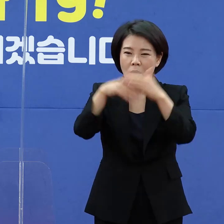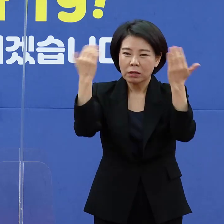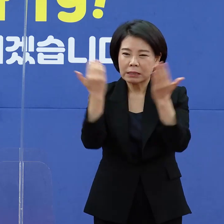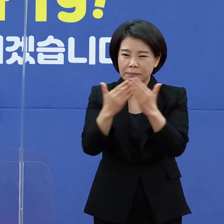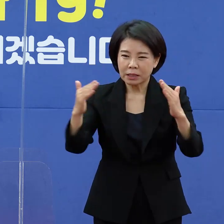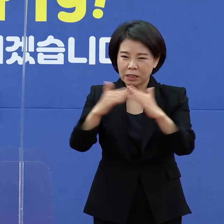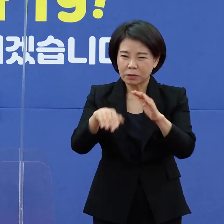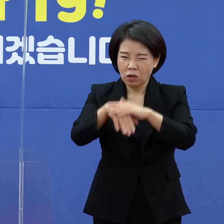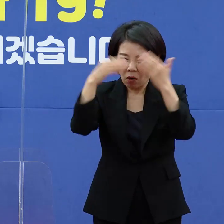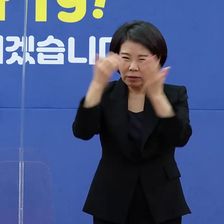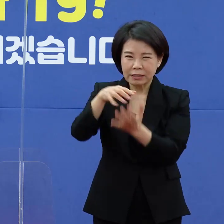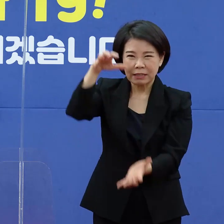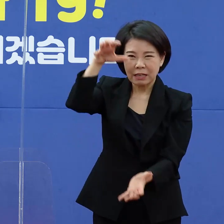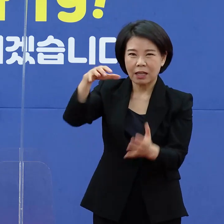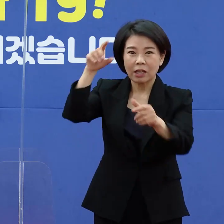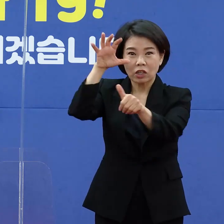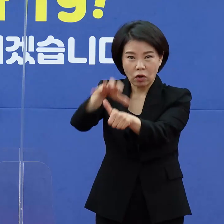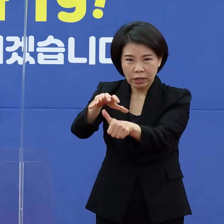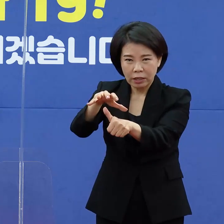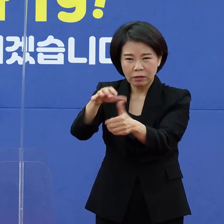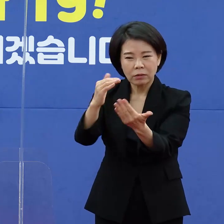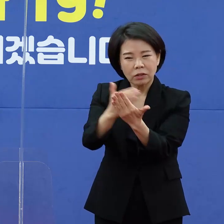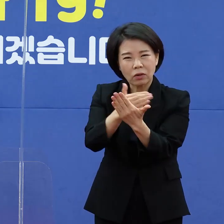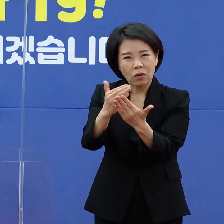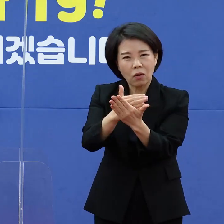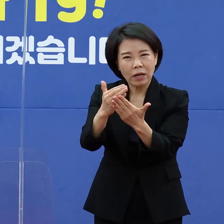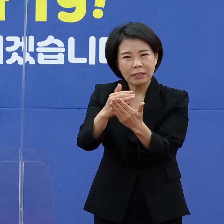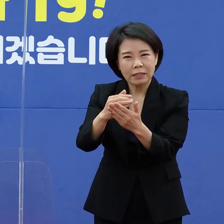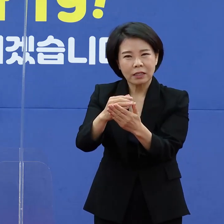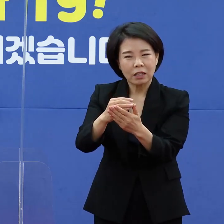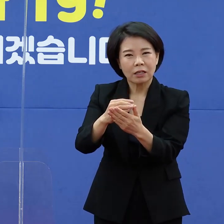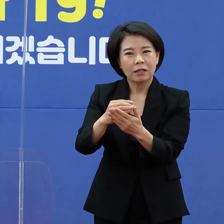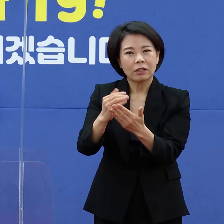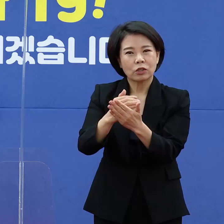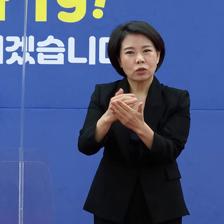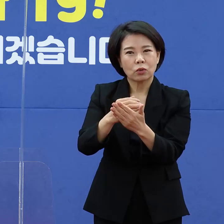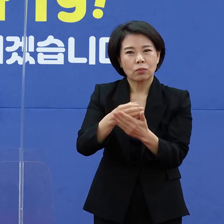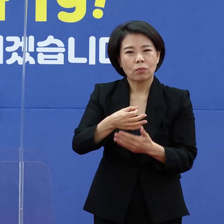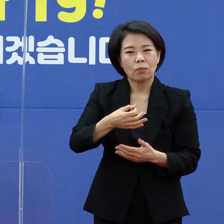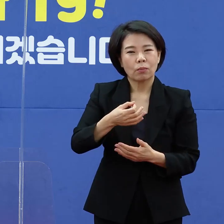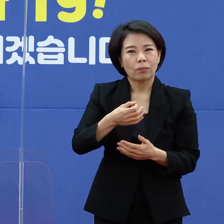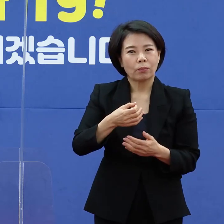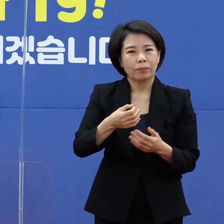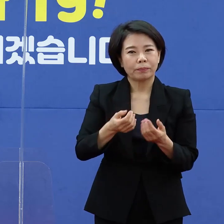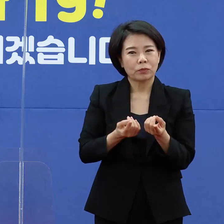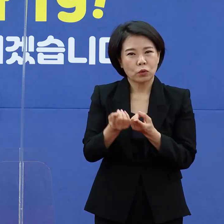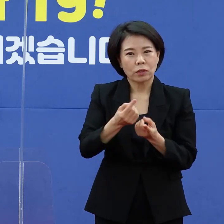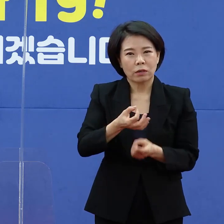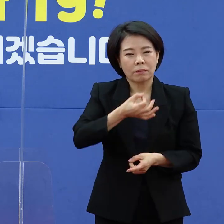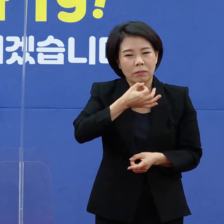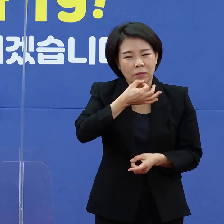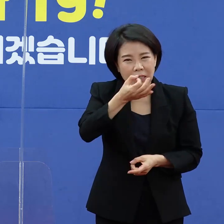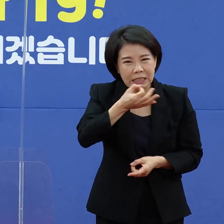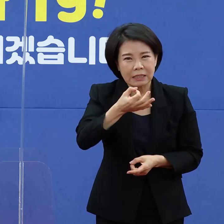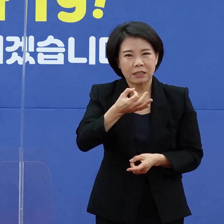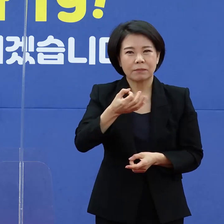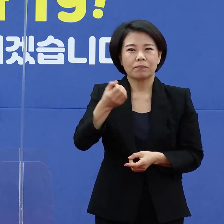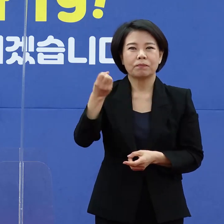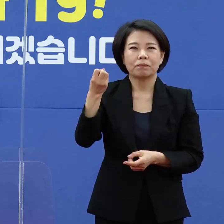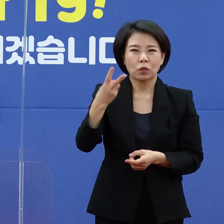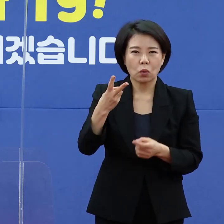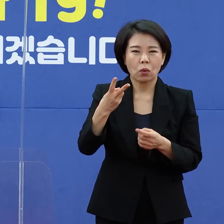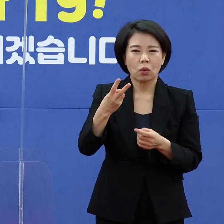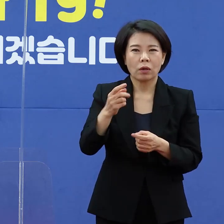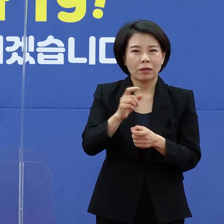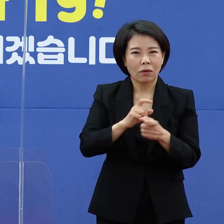이런 부분들에 대해서 조금 부분적으로 지금 지침이나 좀 덜 완비된